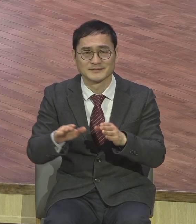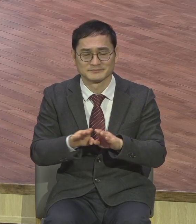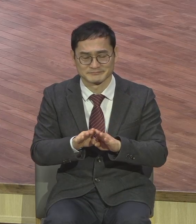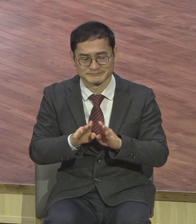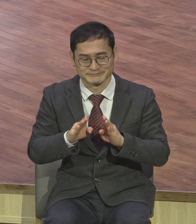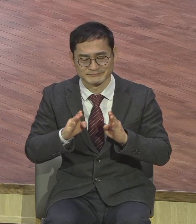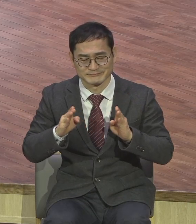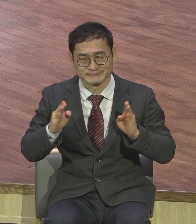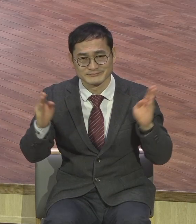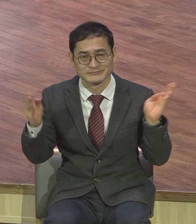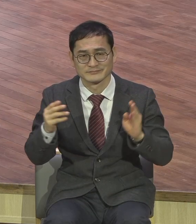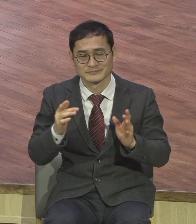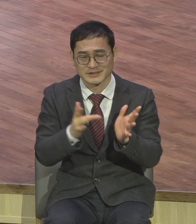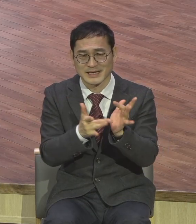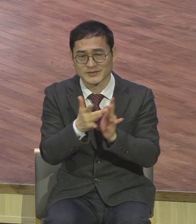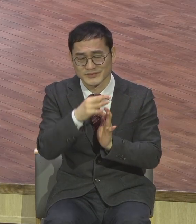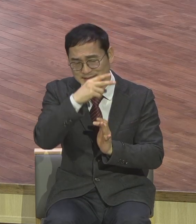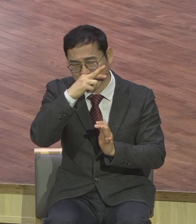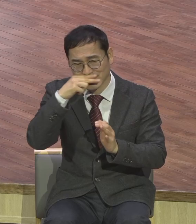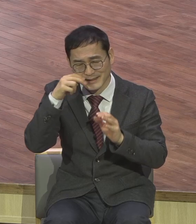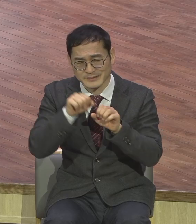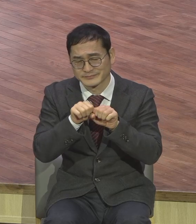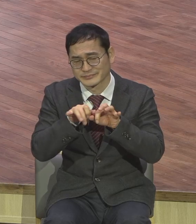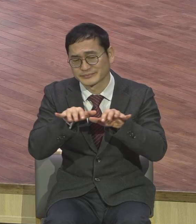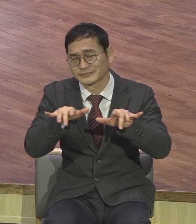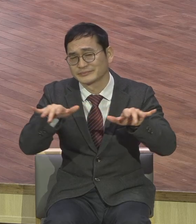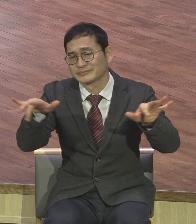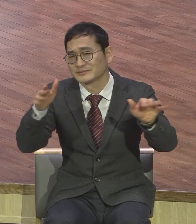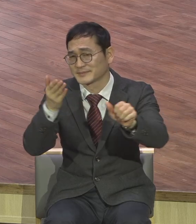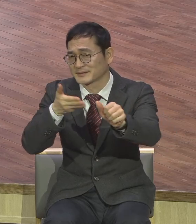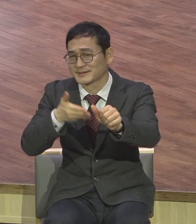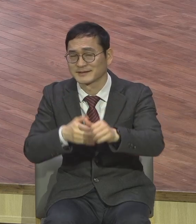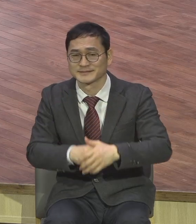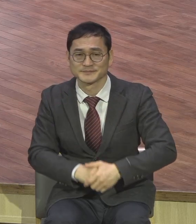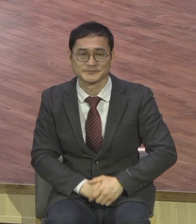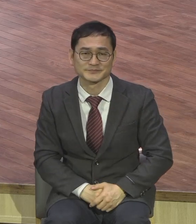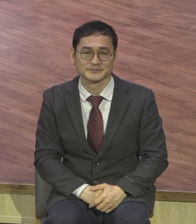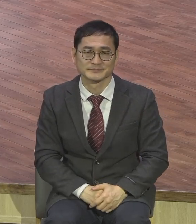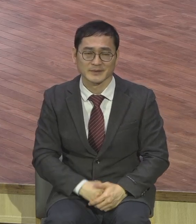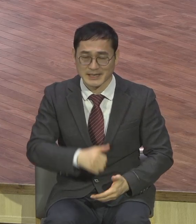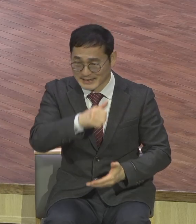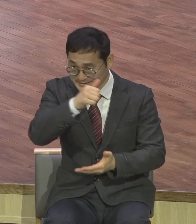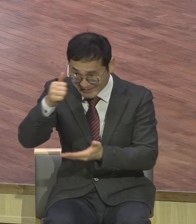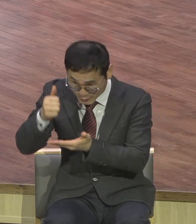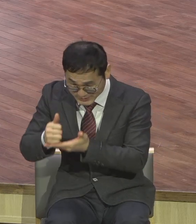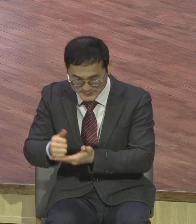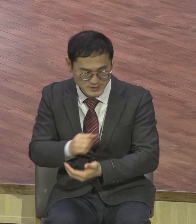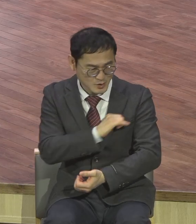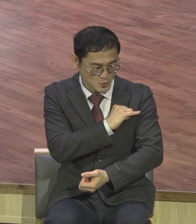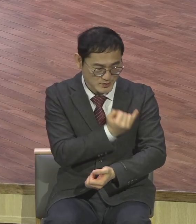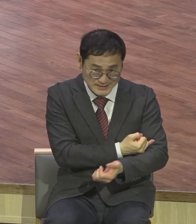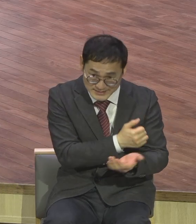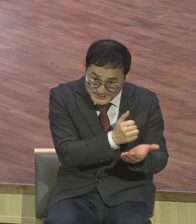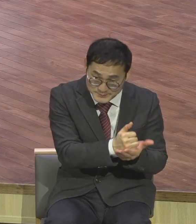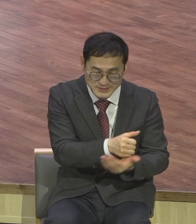향기를 바라 장모님 우리 권사님 우리 집사님 이상하게 옆에 가면 향기가 나